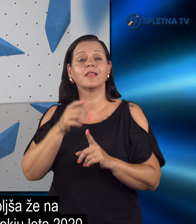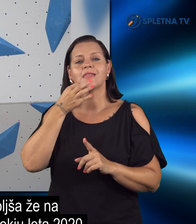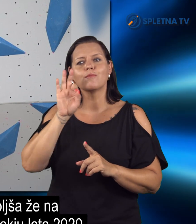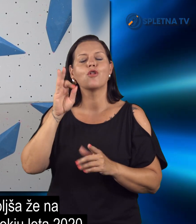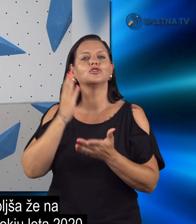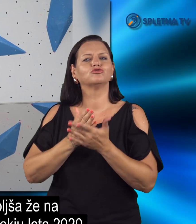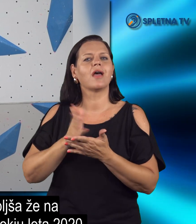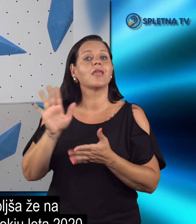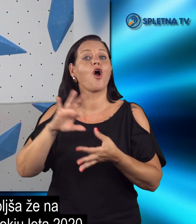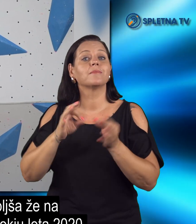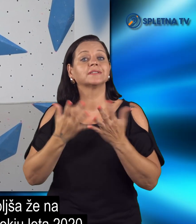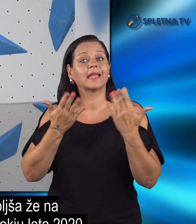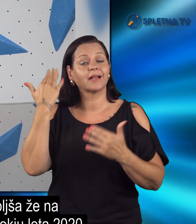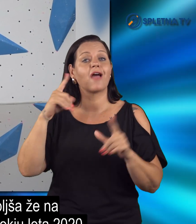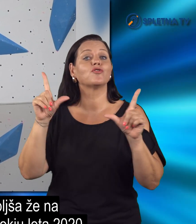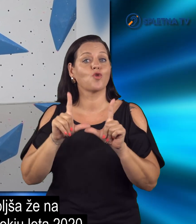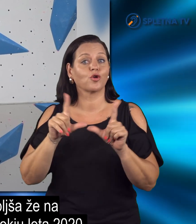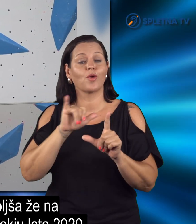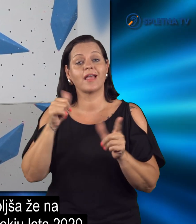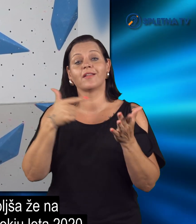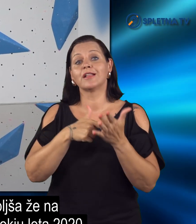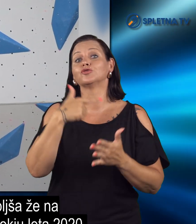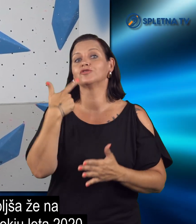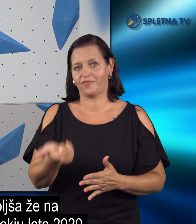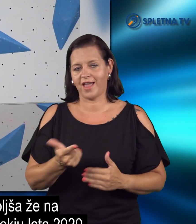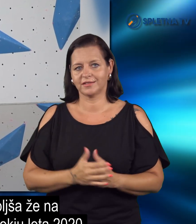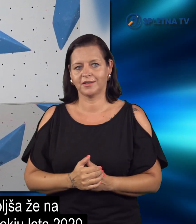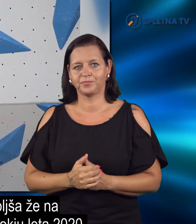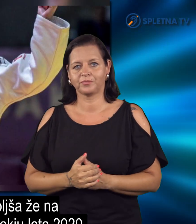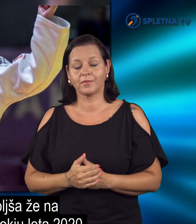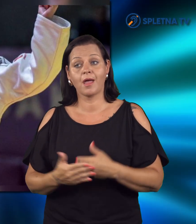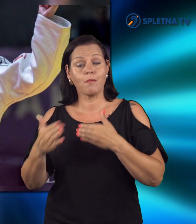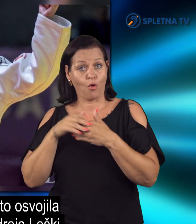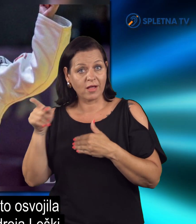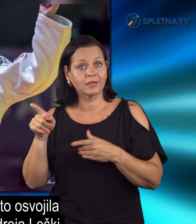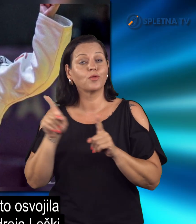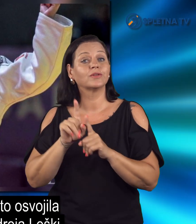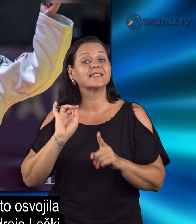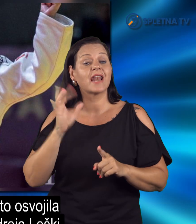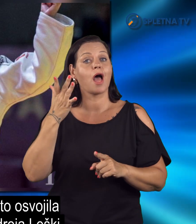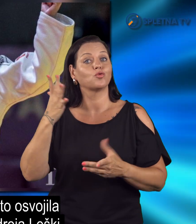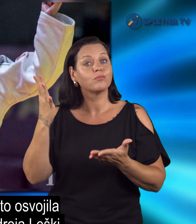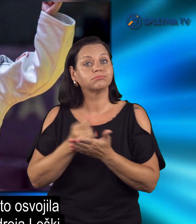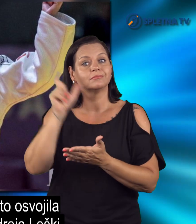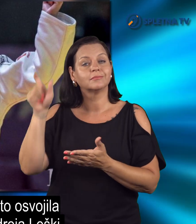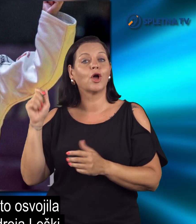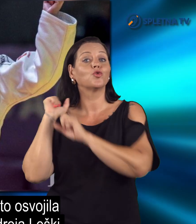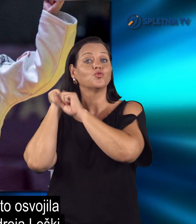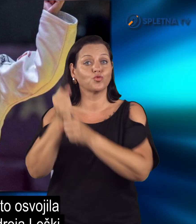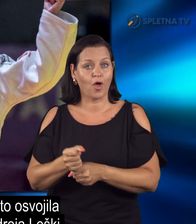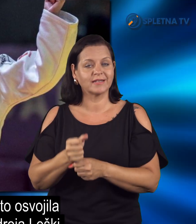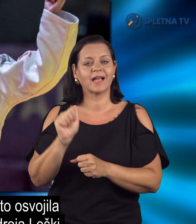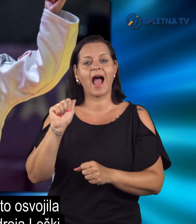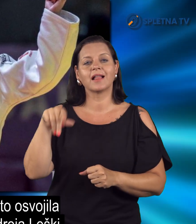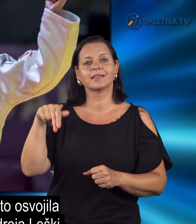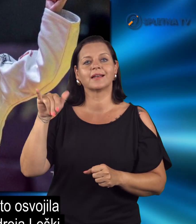najboljša že na olimpijskih igrahu v Tokiju leta 2020. Poleg njej je zlato osvojila še